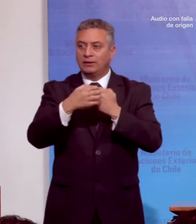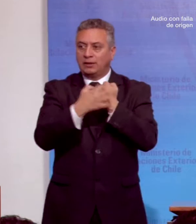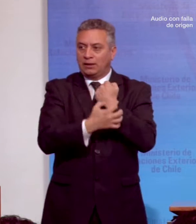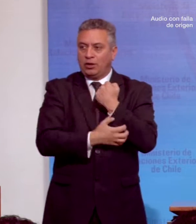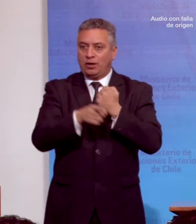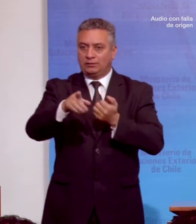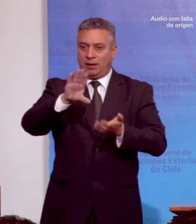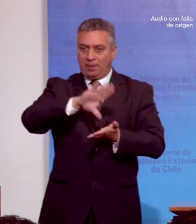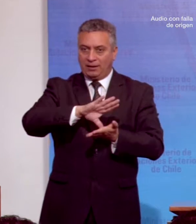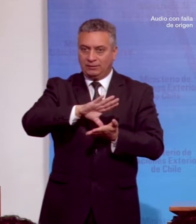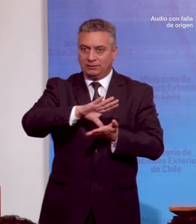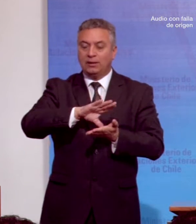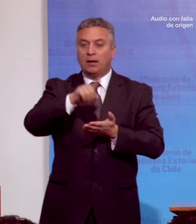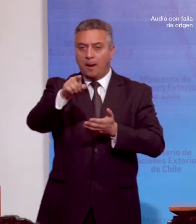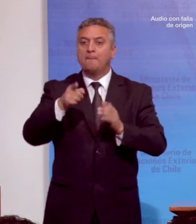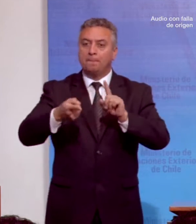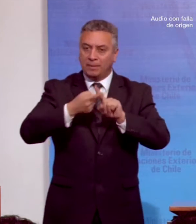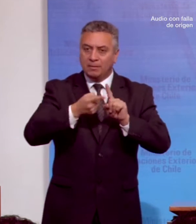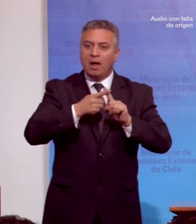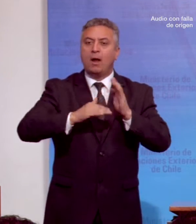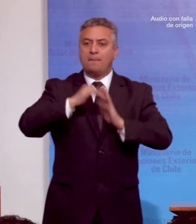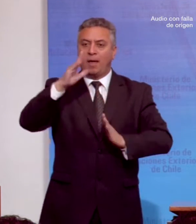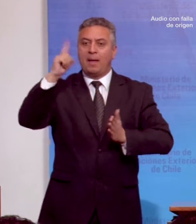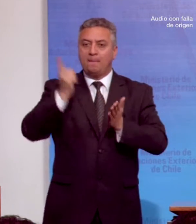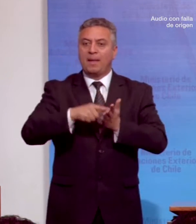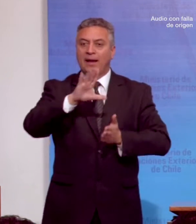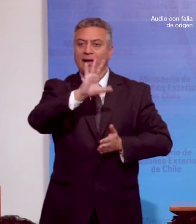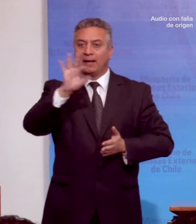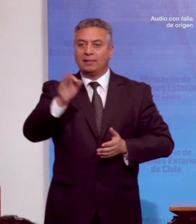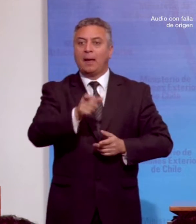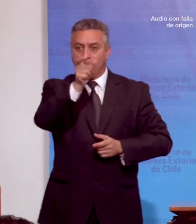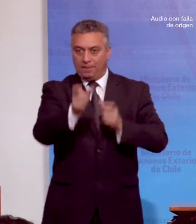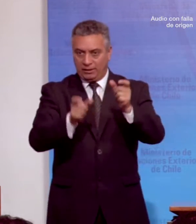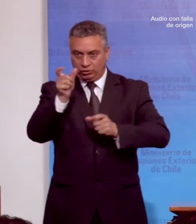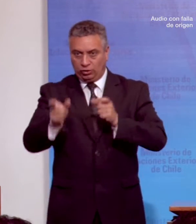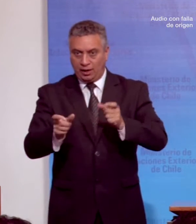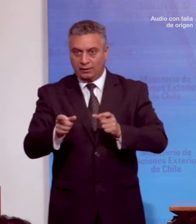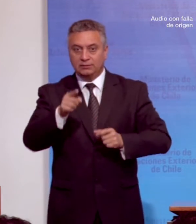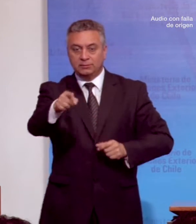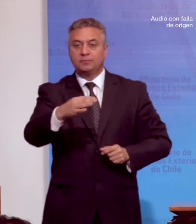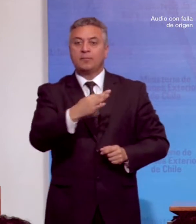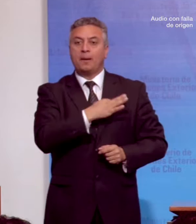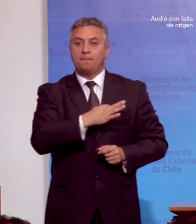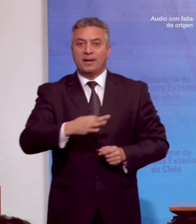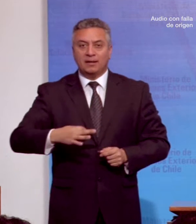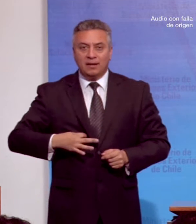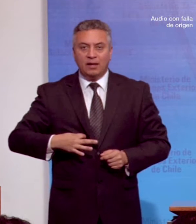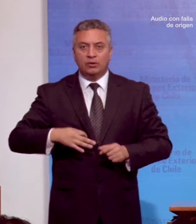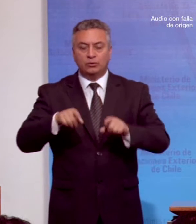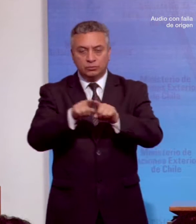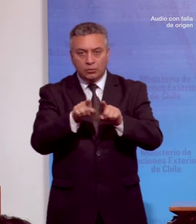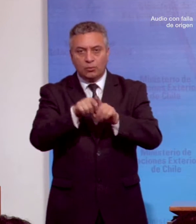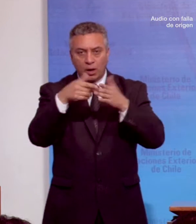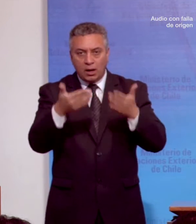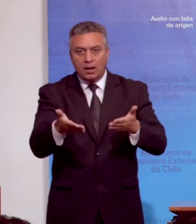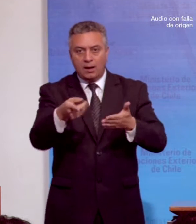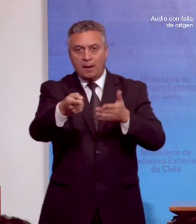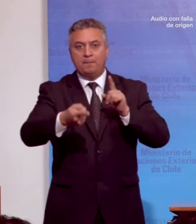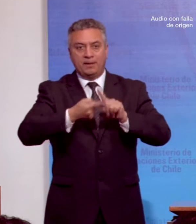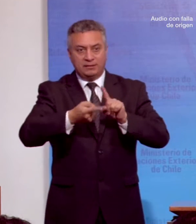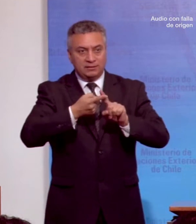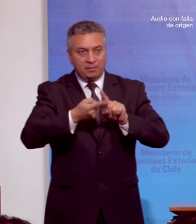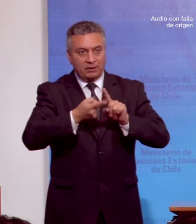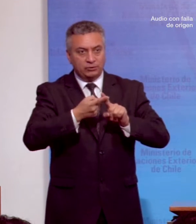participaron más de 1.500 personas. Para nuestro Ministerio, el componente de participación es